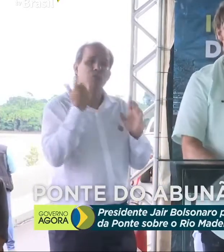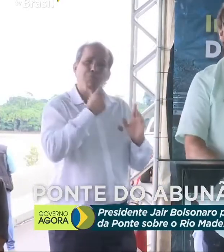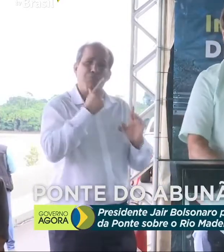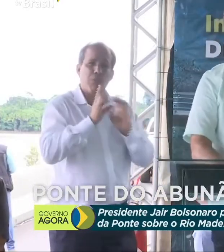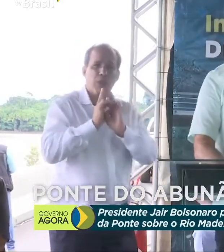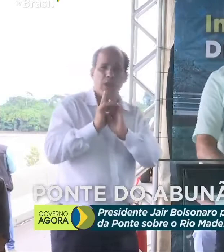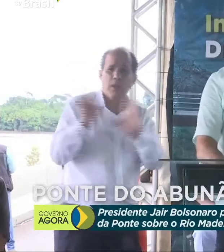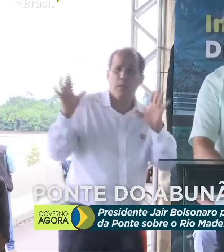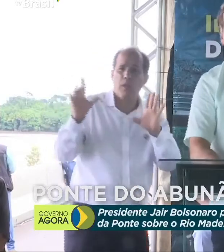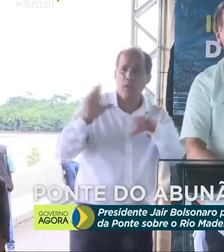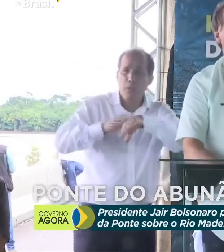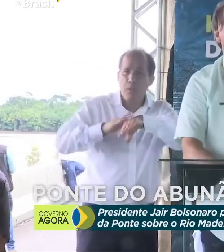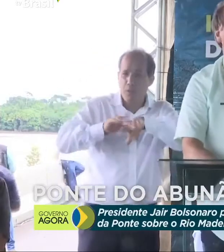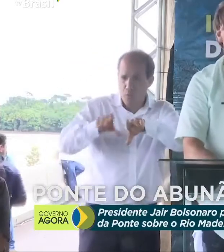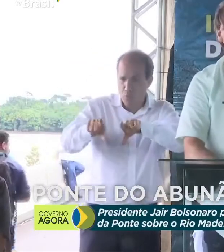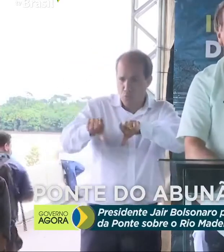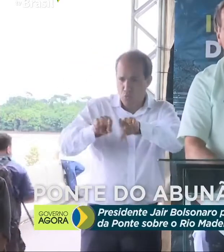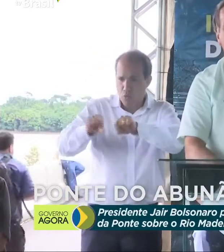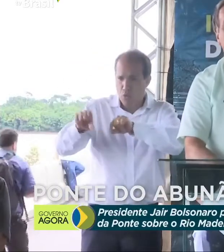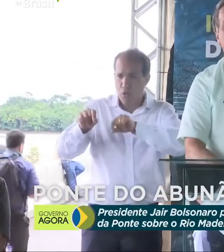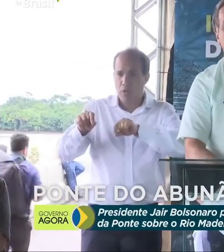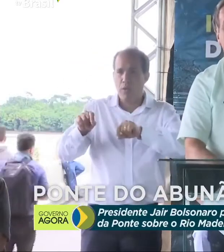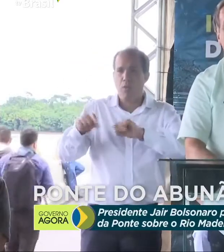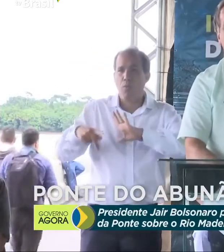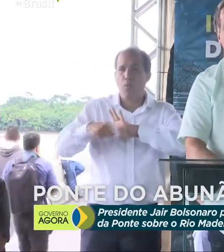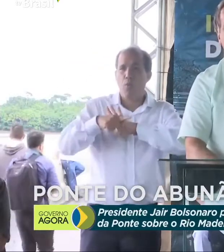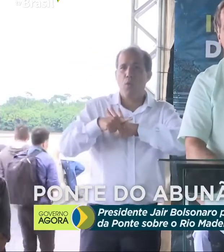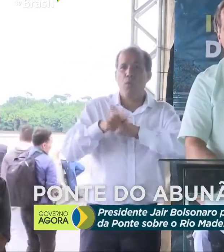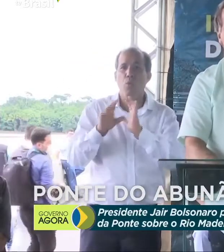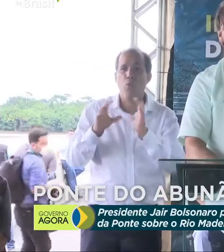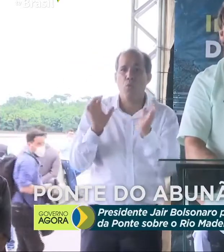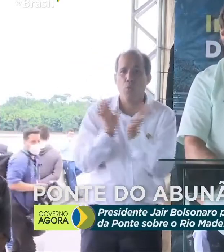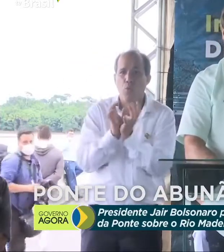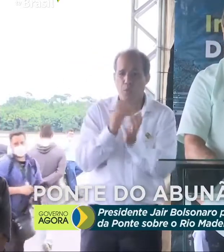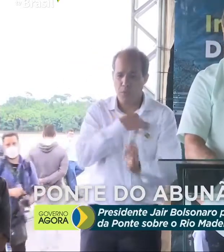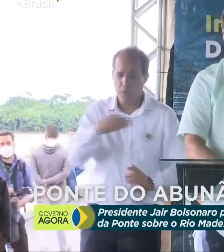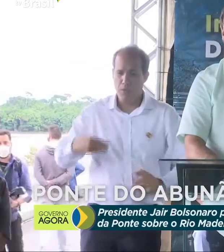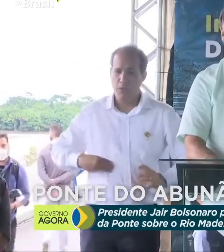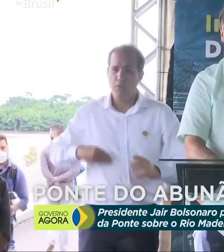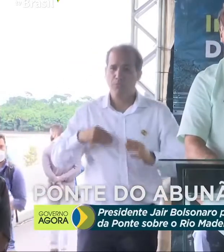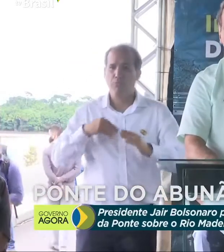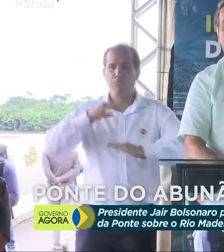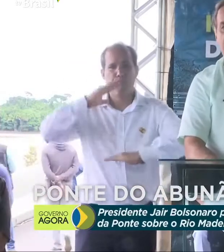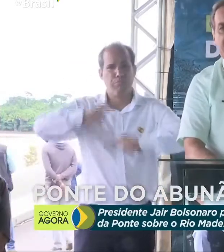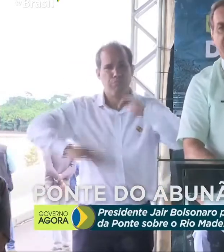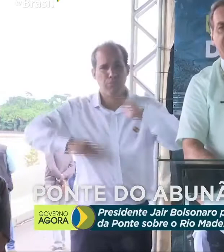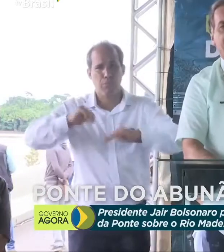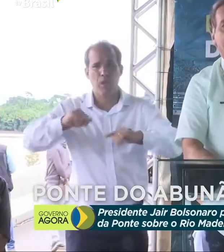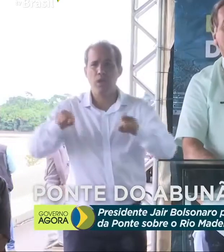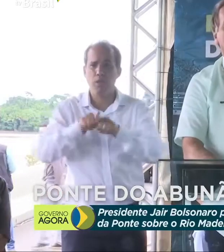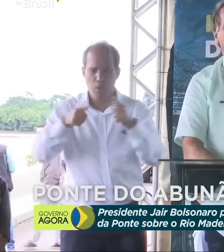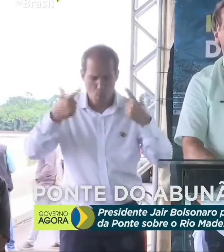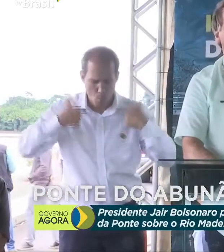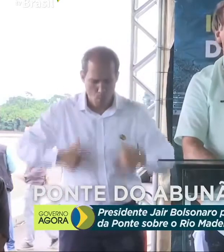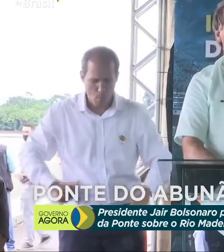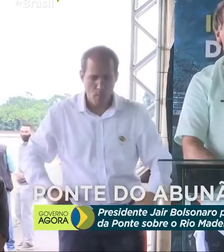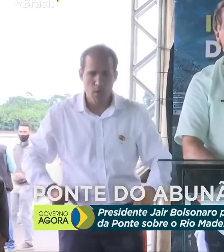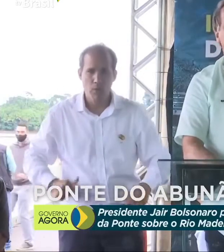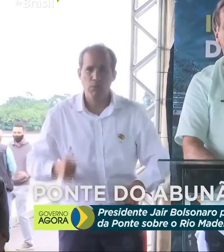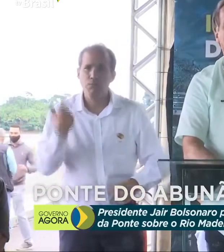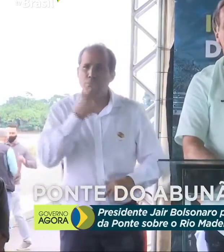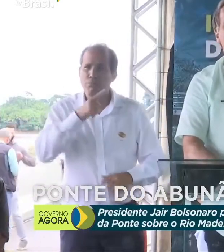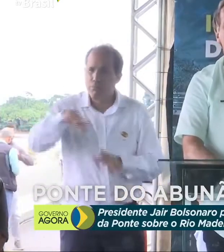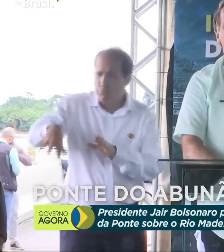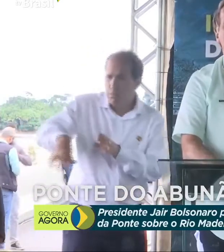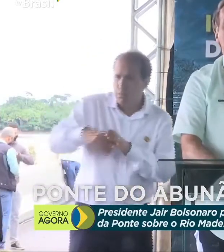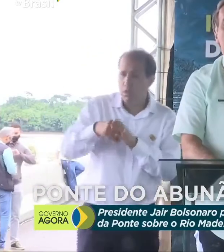de escolher ministros capacitados e isentos para nos